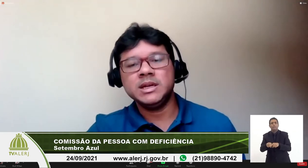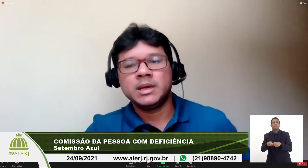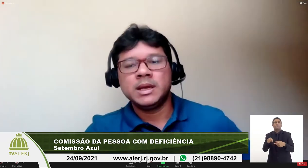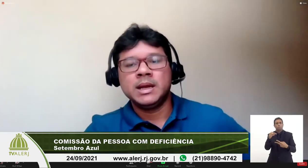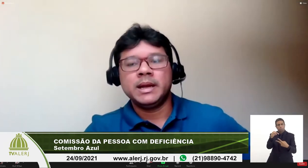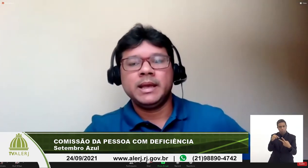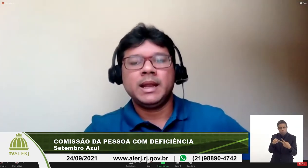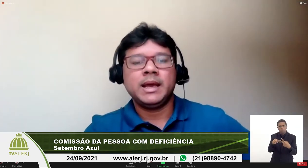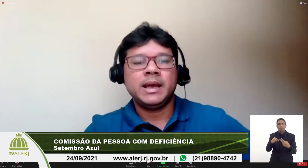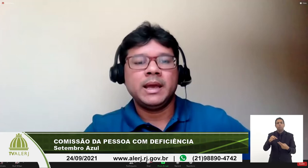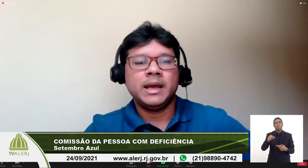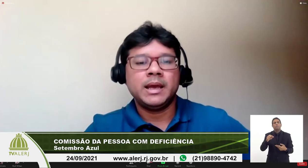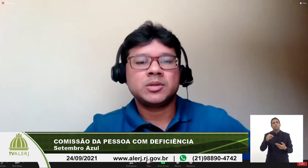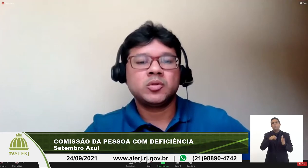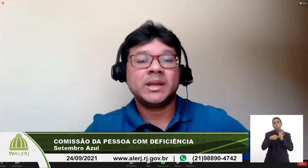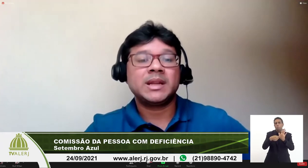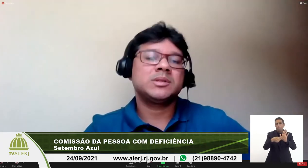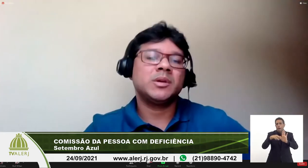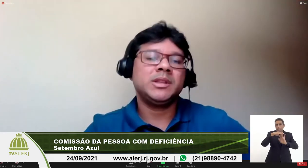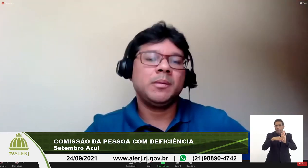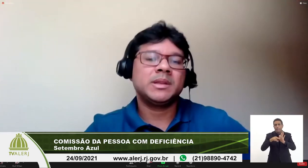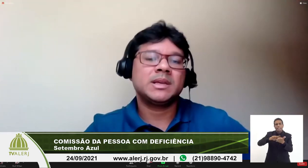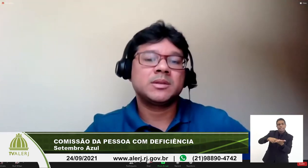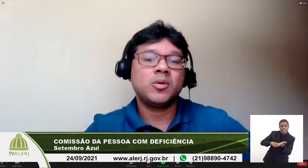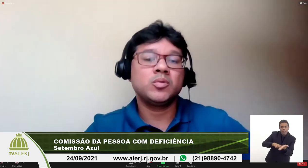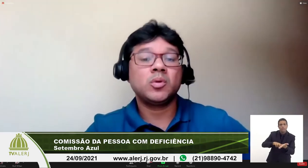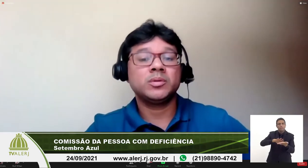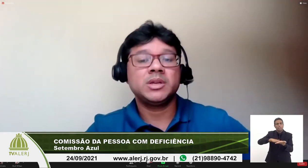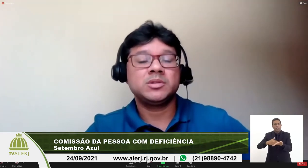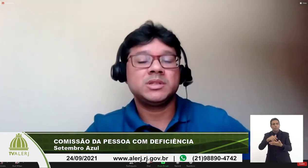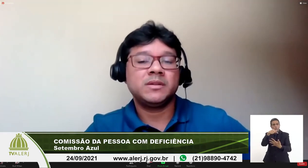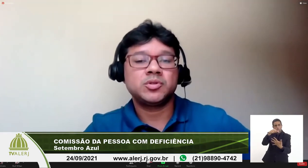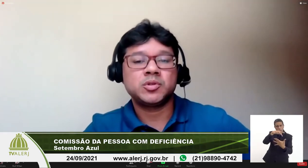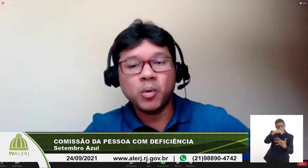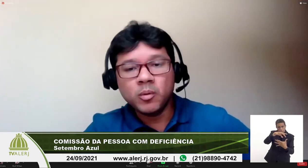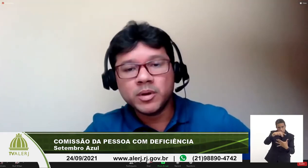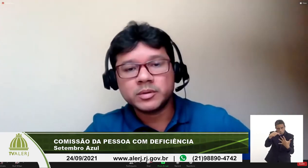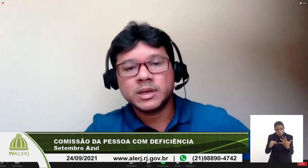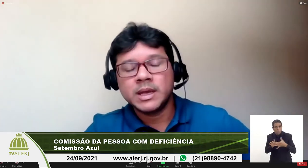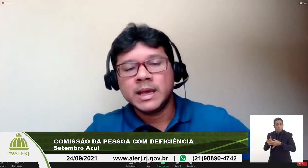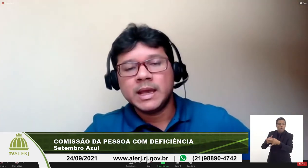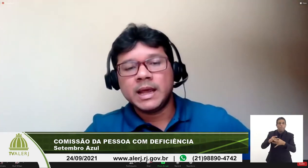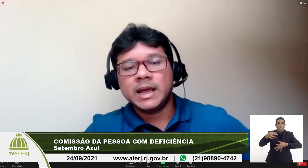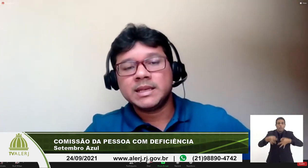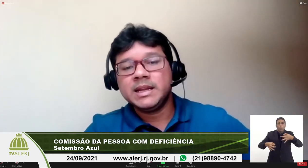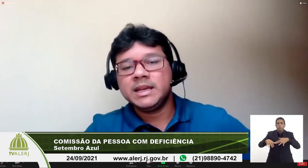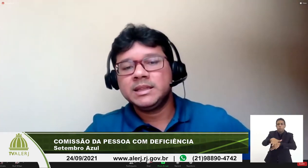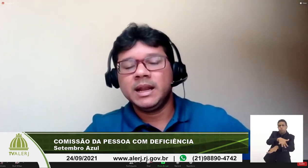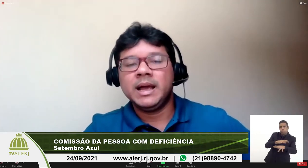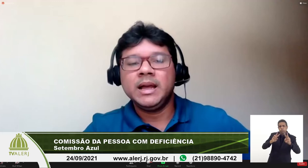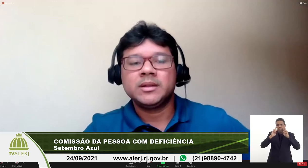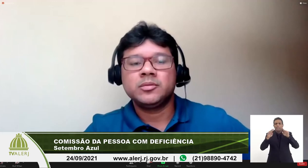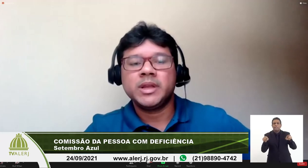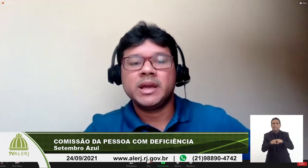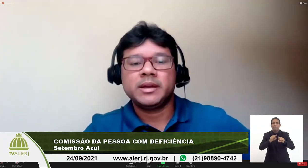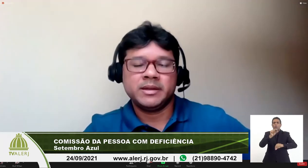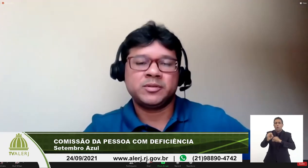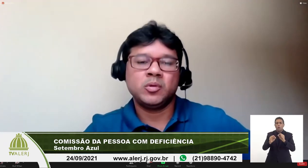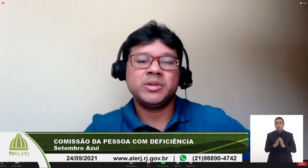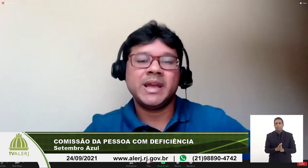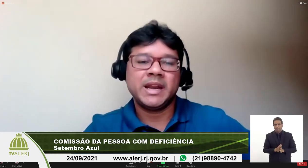e Santos sobre a tradução e a interpretação em alguns contextos de serviços públicos ela salienta lá